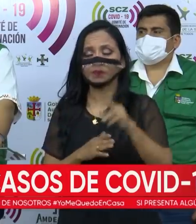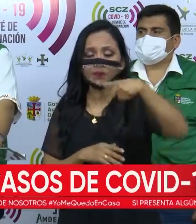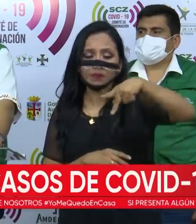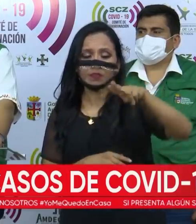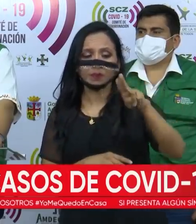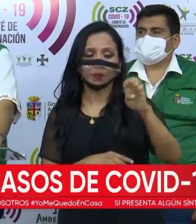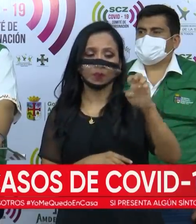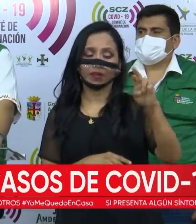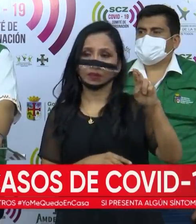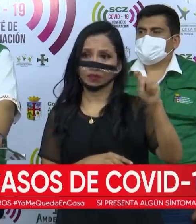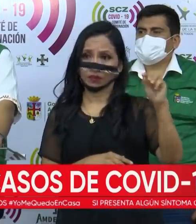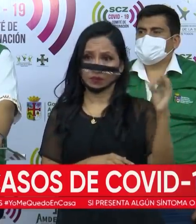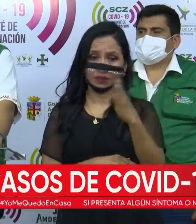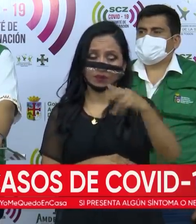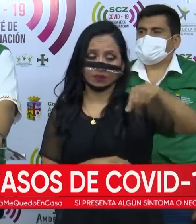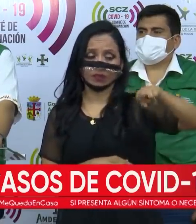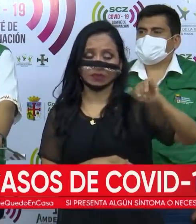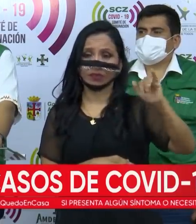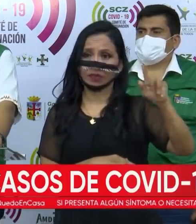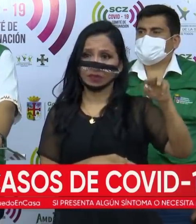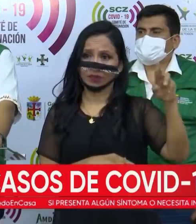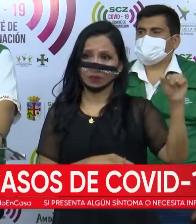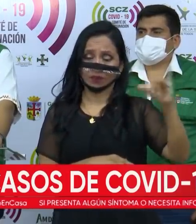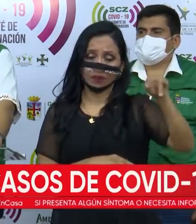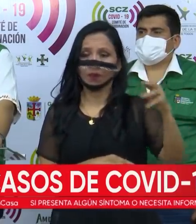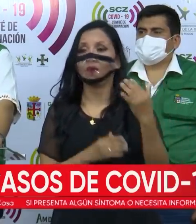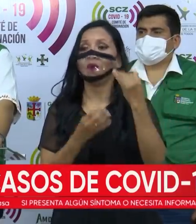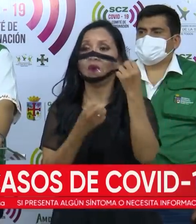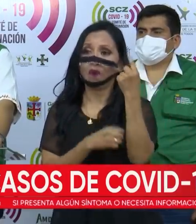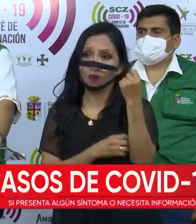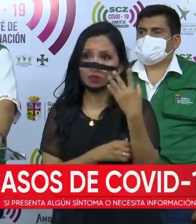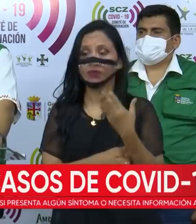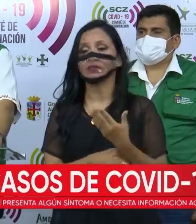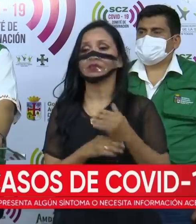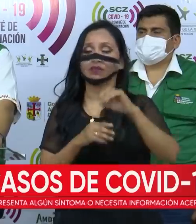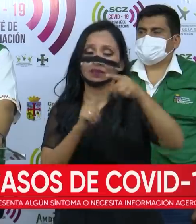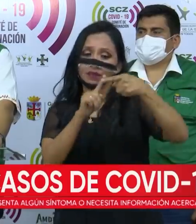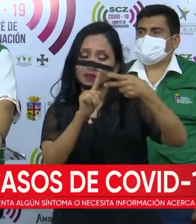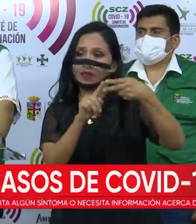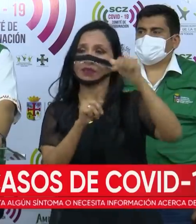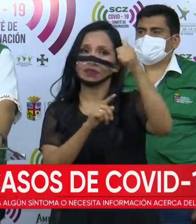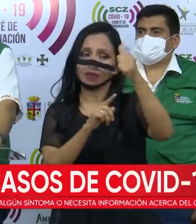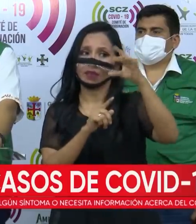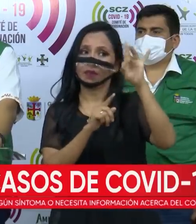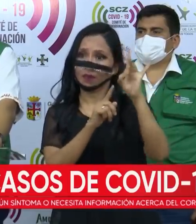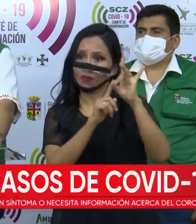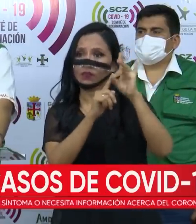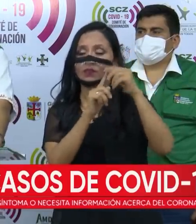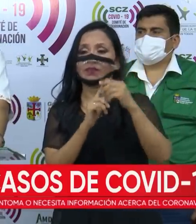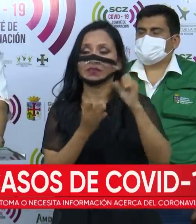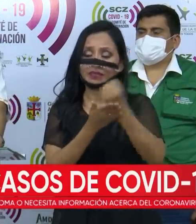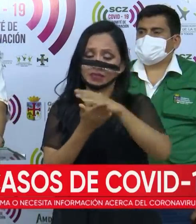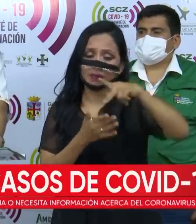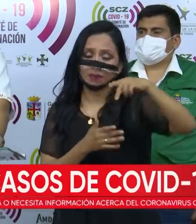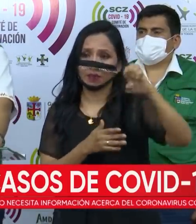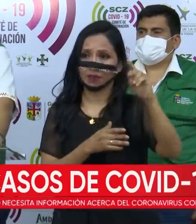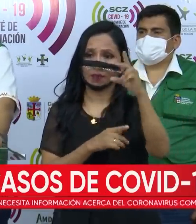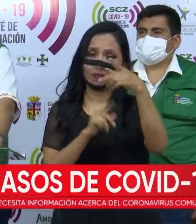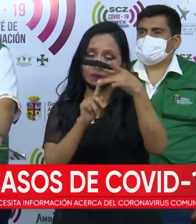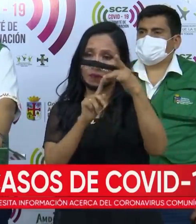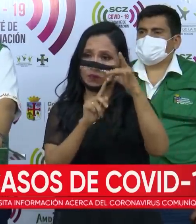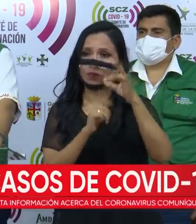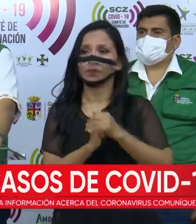Quijarro, 11. Santa Rosa, 10. San Julián, 8. San Pedro, 8.